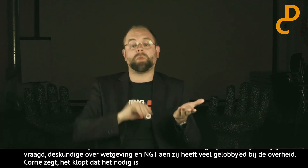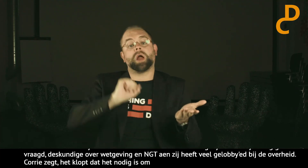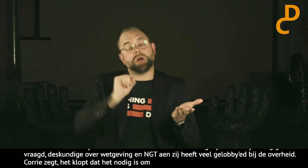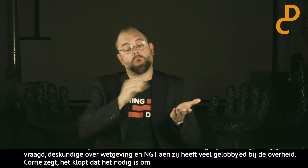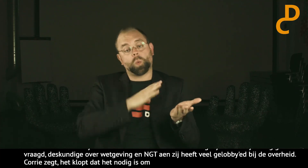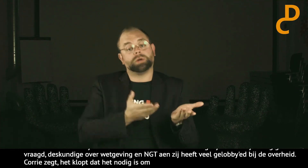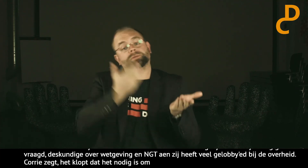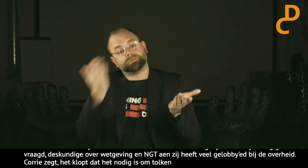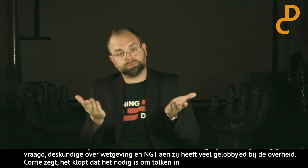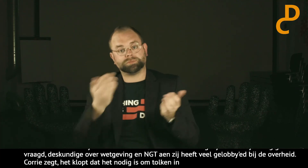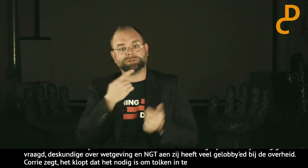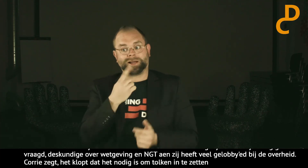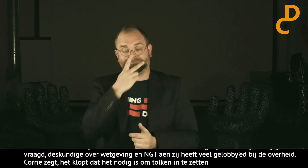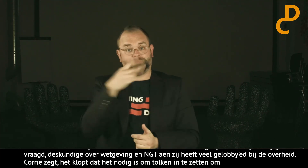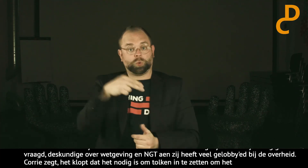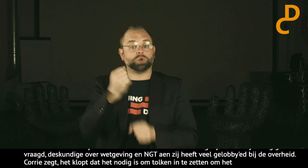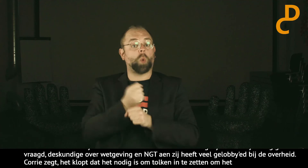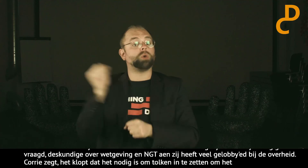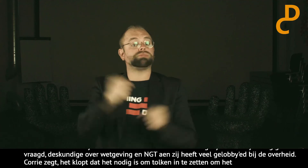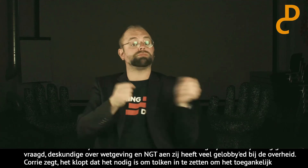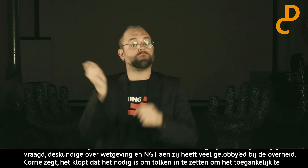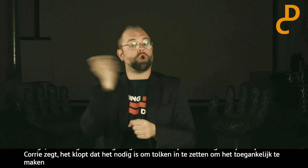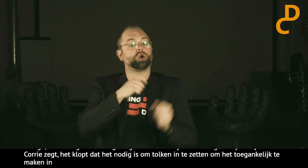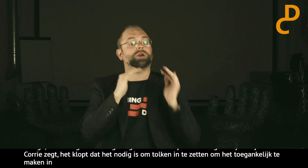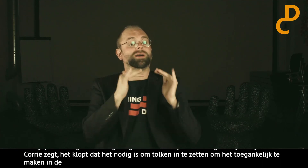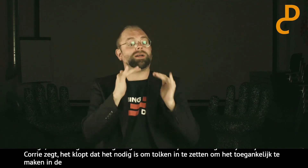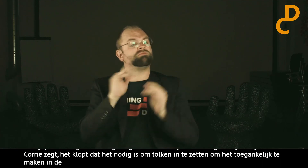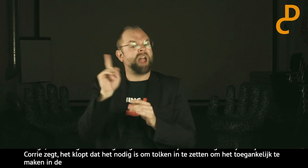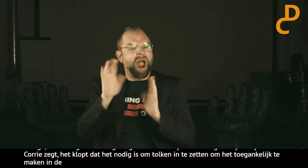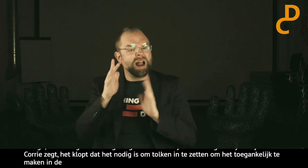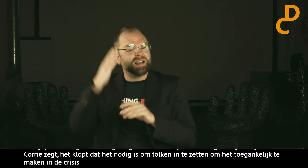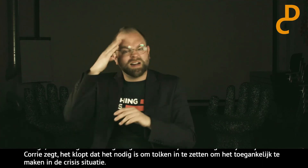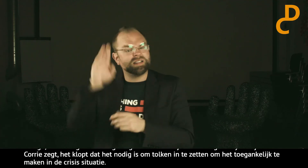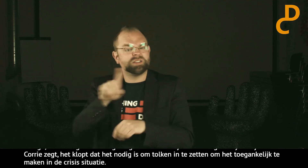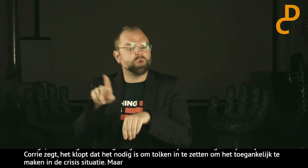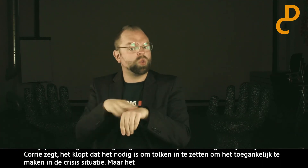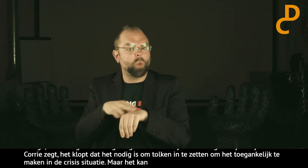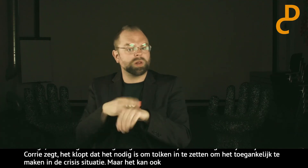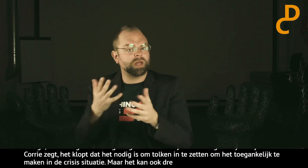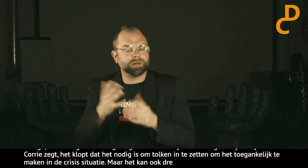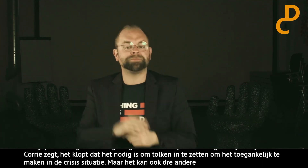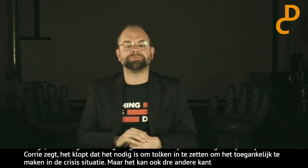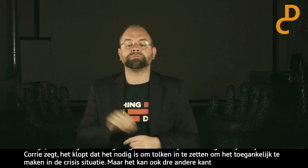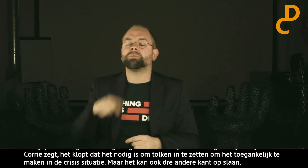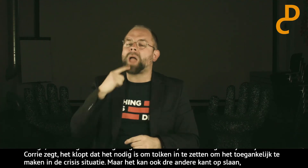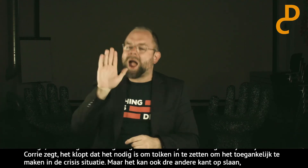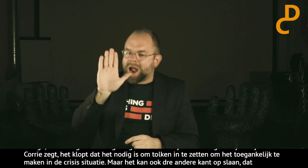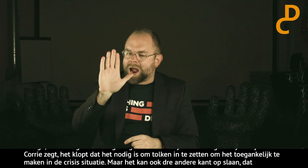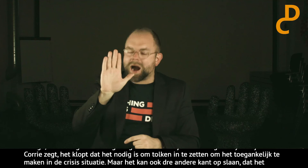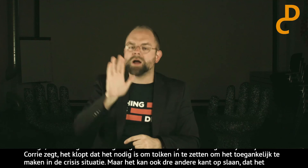situatie. Maar het kan ook een andere kant op slaan, dat het nu allemaal lukt om alles te regelen. Maar dat die erkenning niet meer nodig is, wat